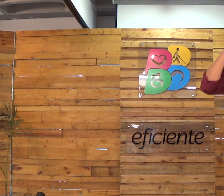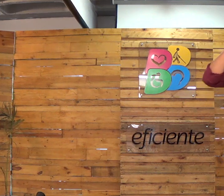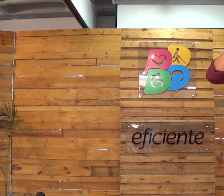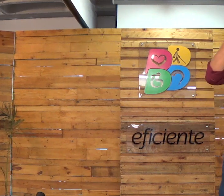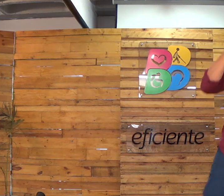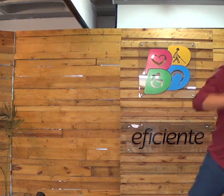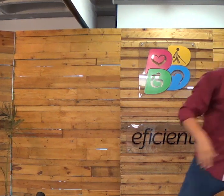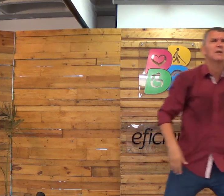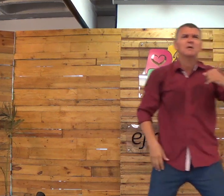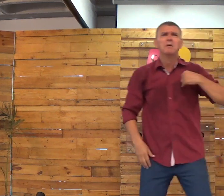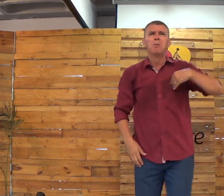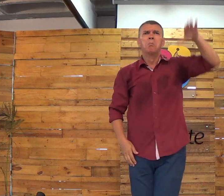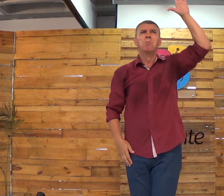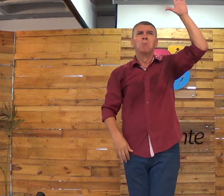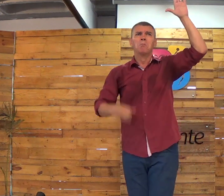Tem alguma dúvida? Não sei.